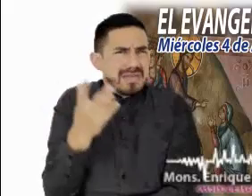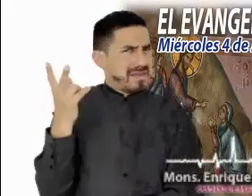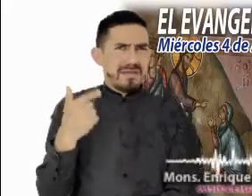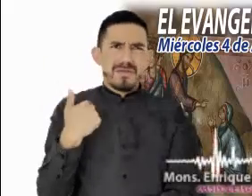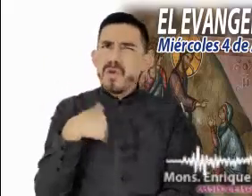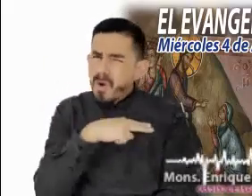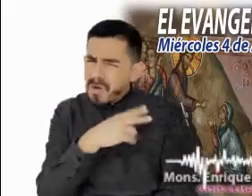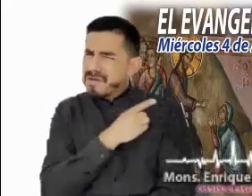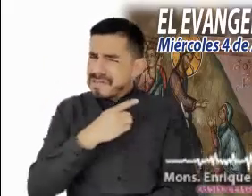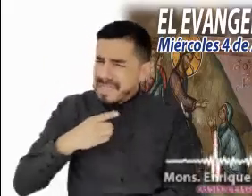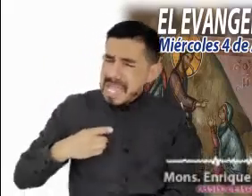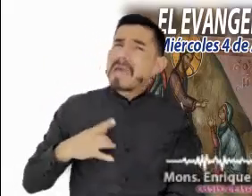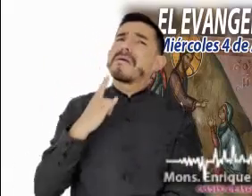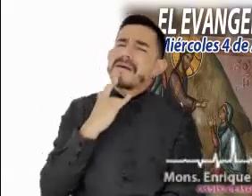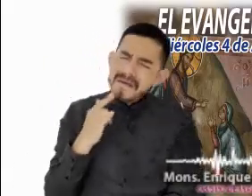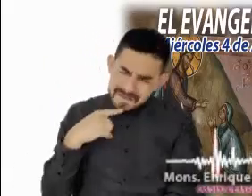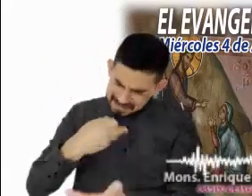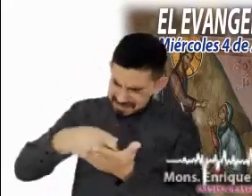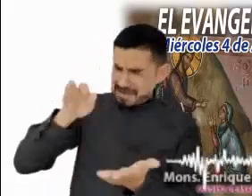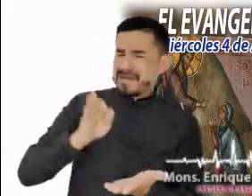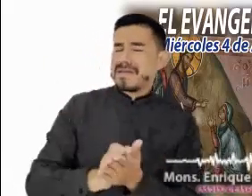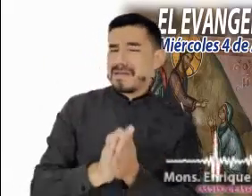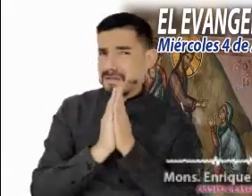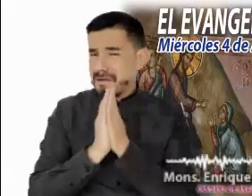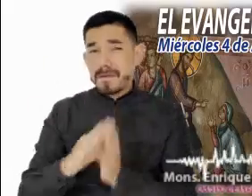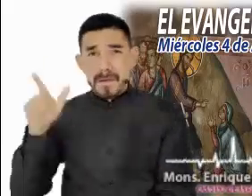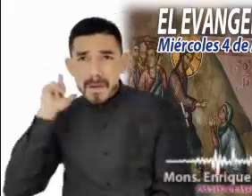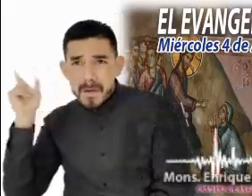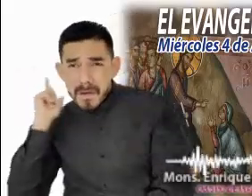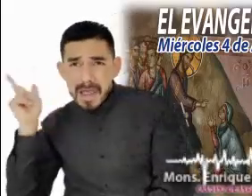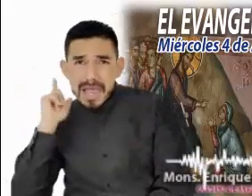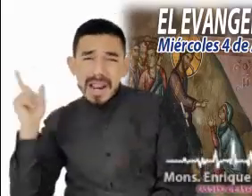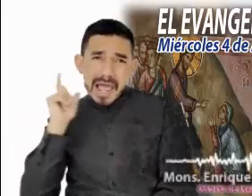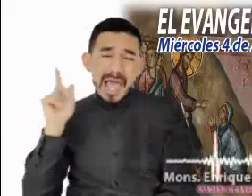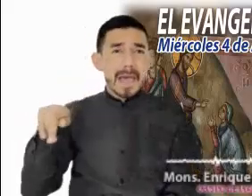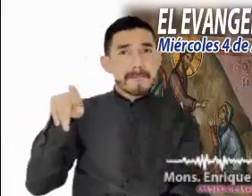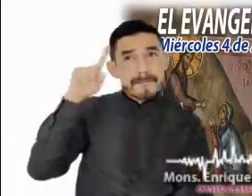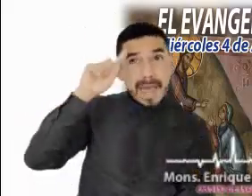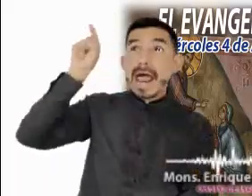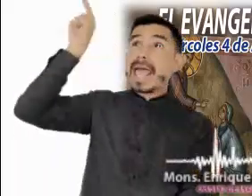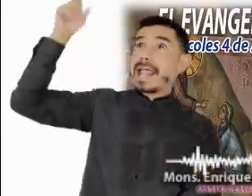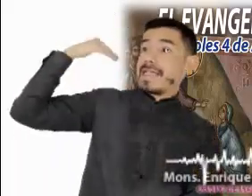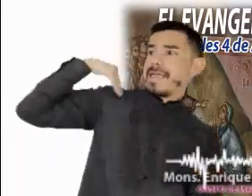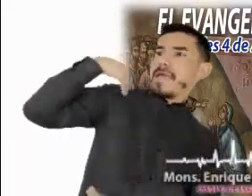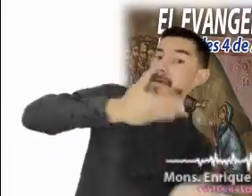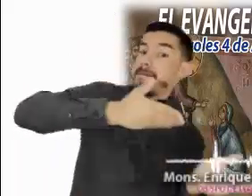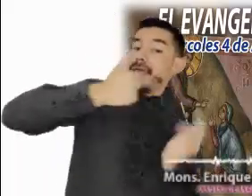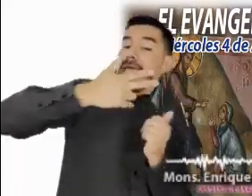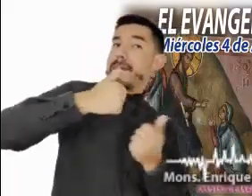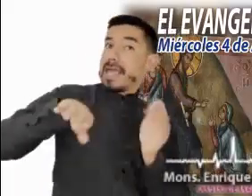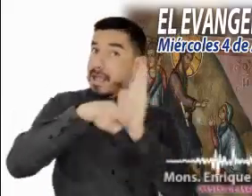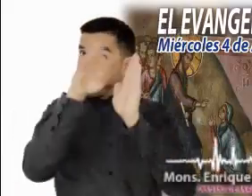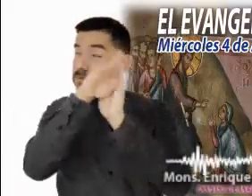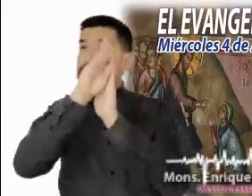y no atrevernos a construir el reino. Es cierto, son grandes empresas, pero para eso nos ha llamado el Señor